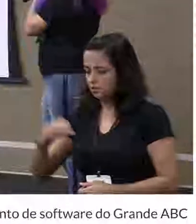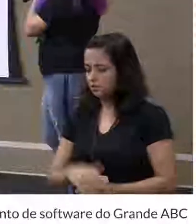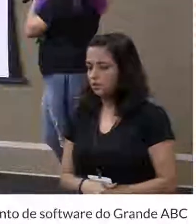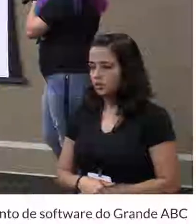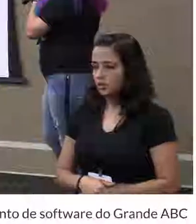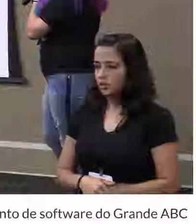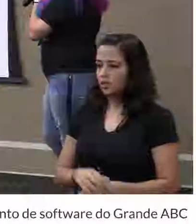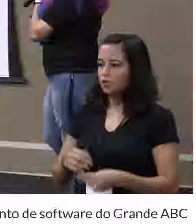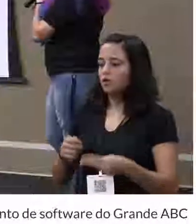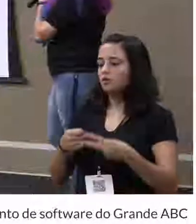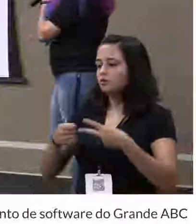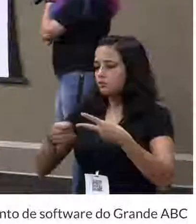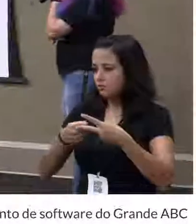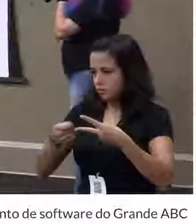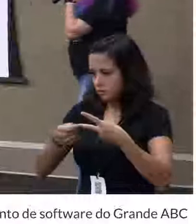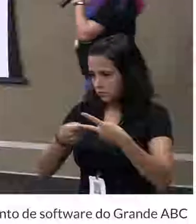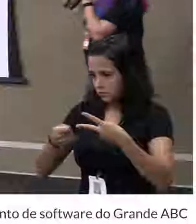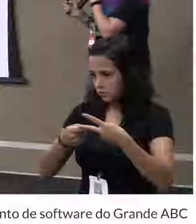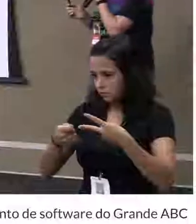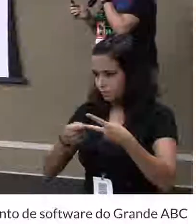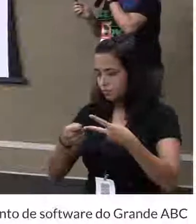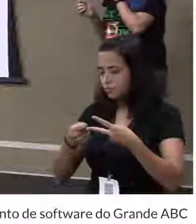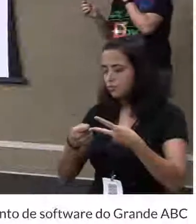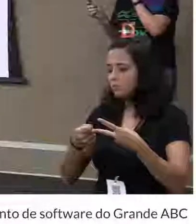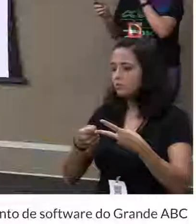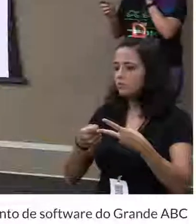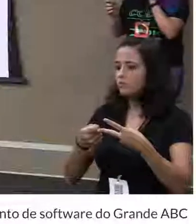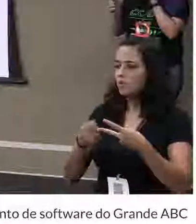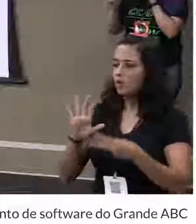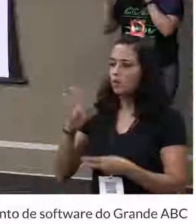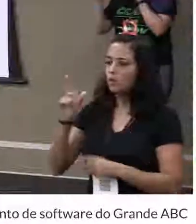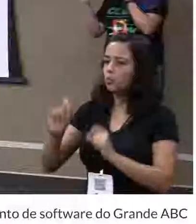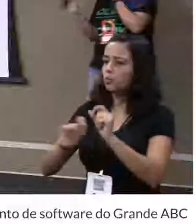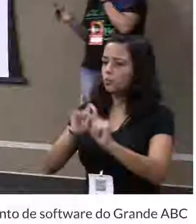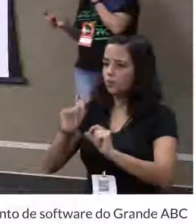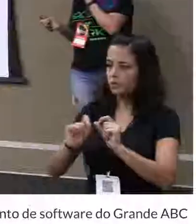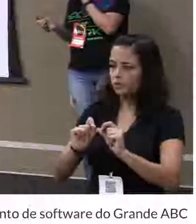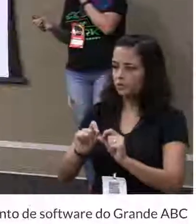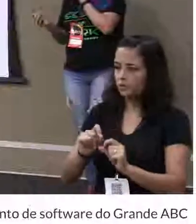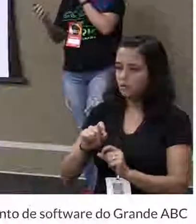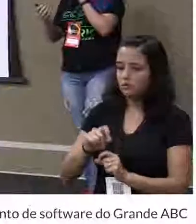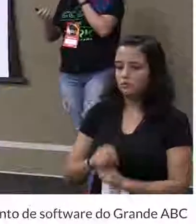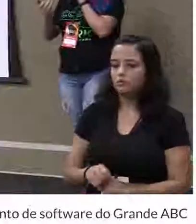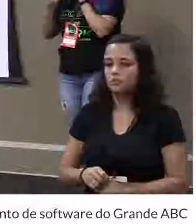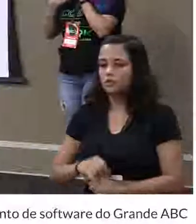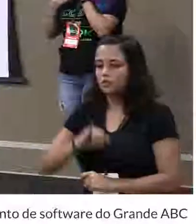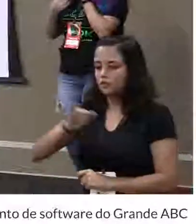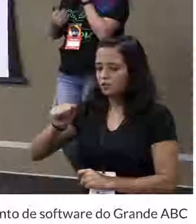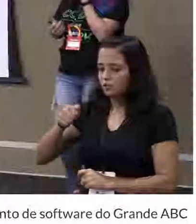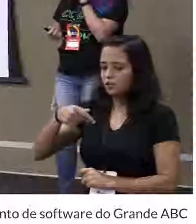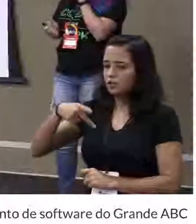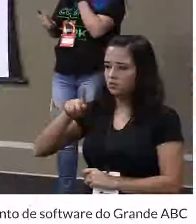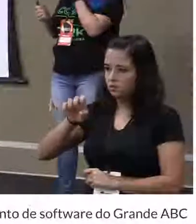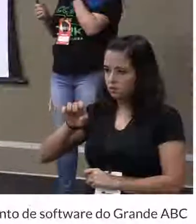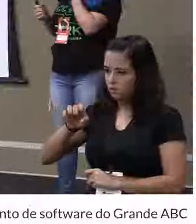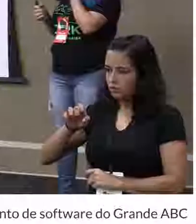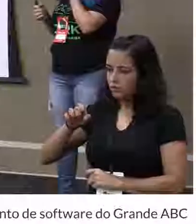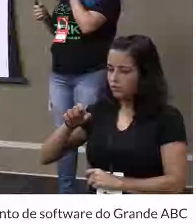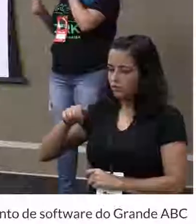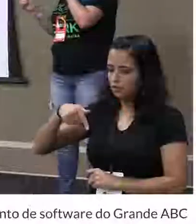No JavaScript, o que aconteceu? O jQuery, ele trouxe várias coisas